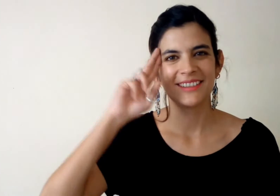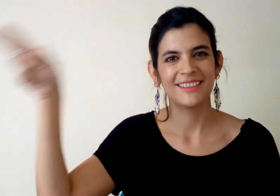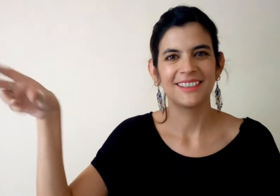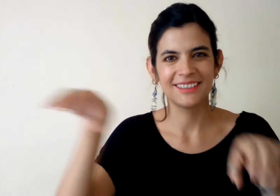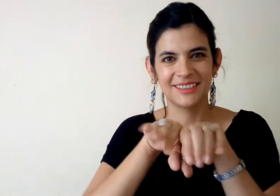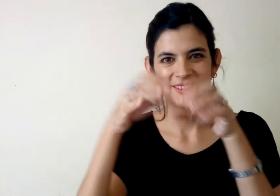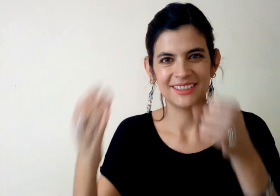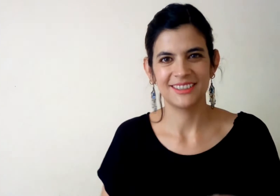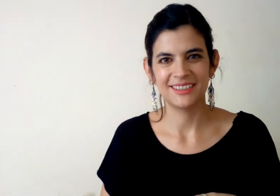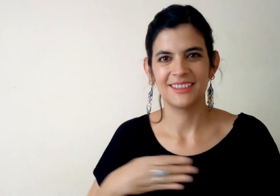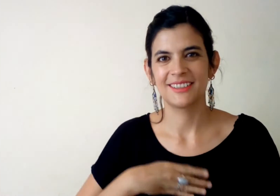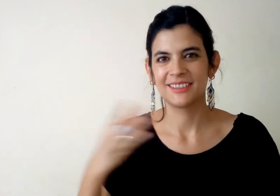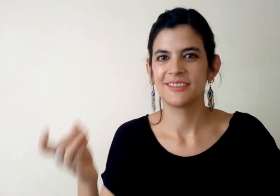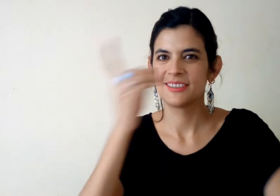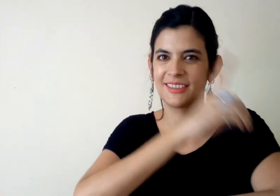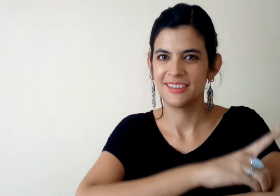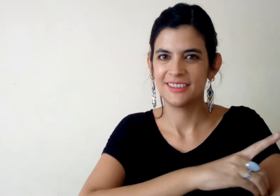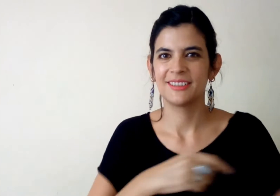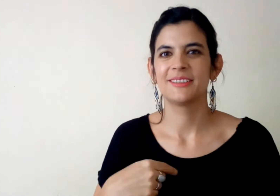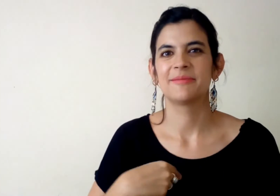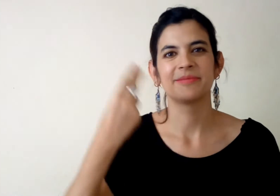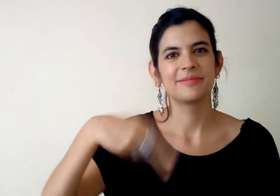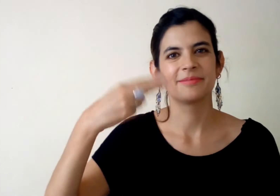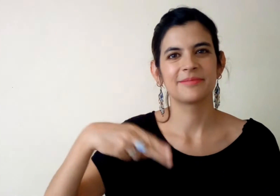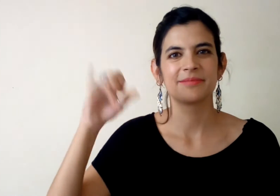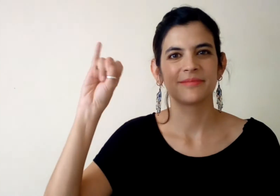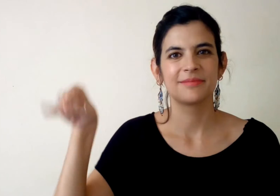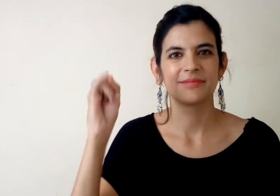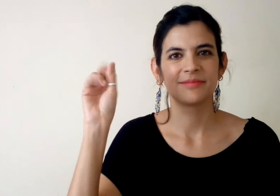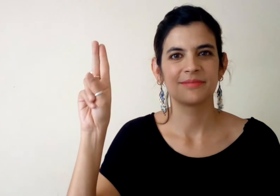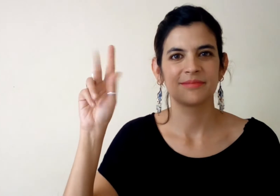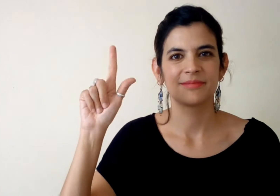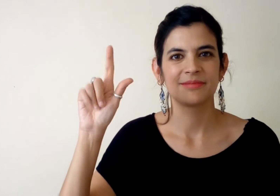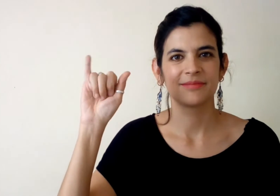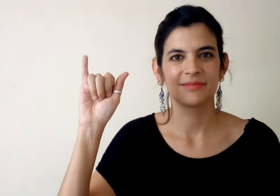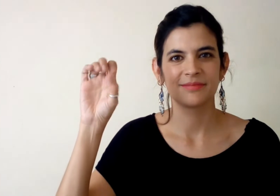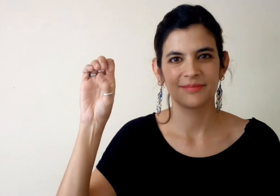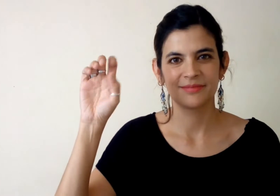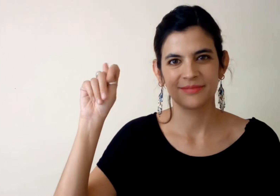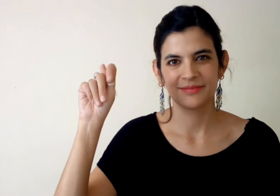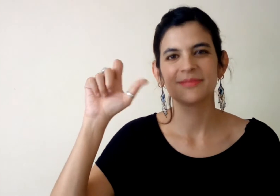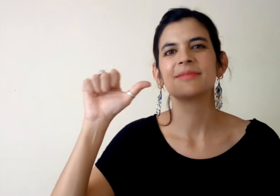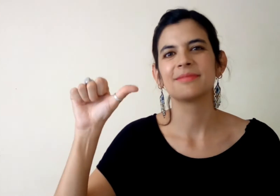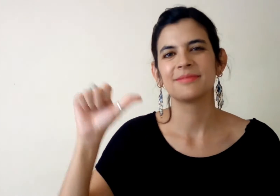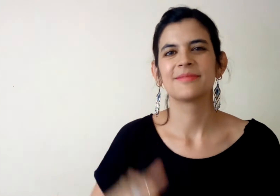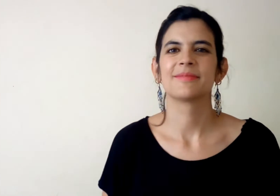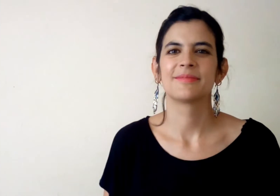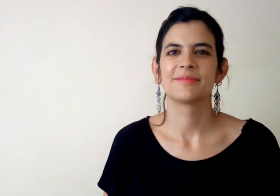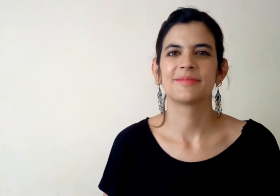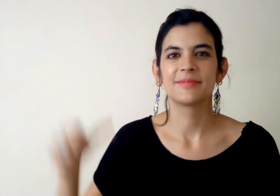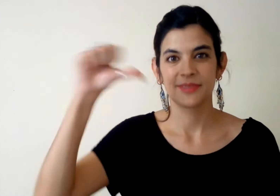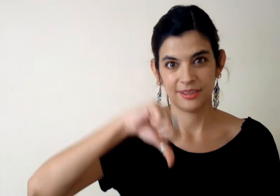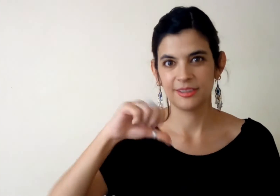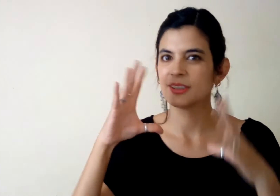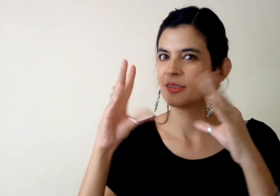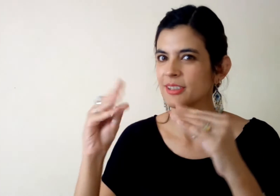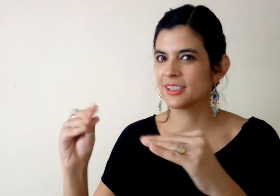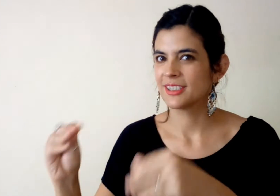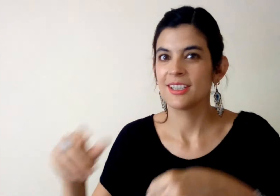Hola, ¿cómo están? Buen día. Mi nombre es Julieta y el día de hoy les voy a enseñar a decir los colores en